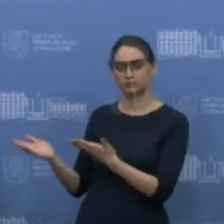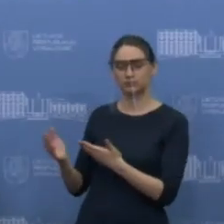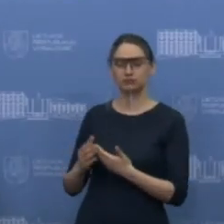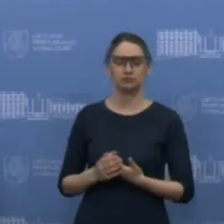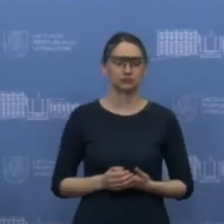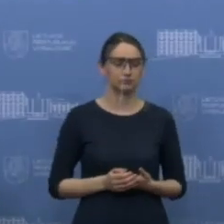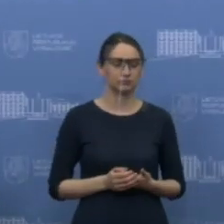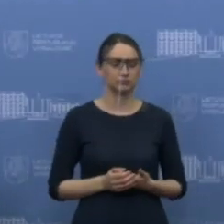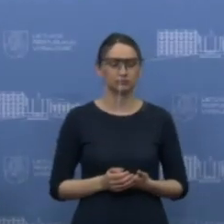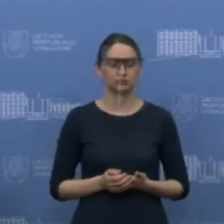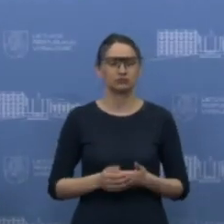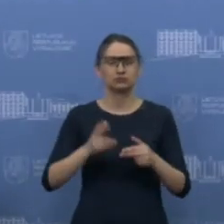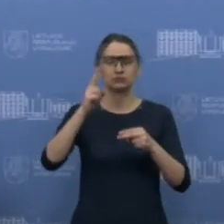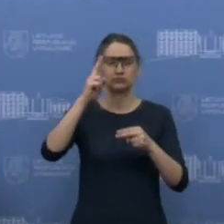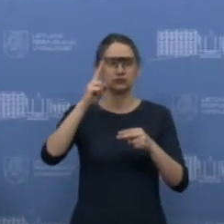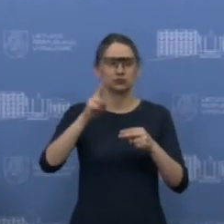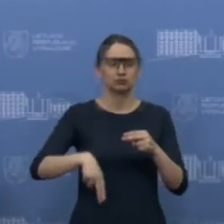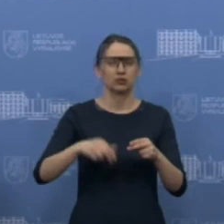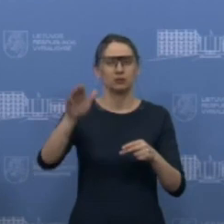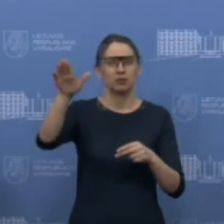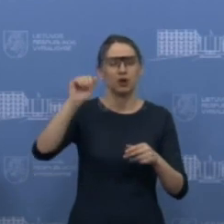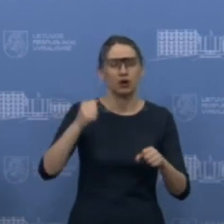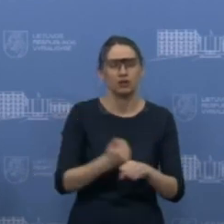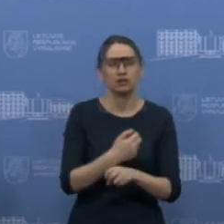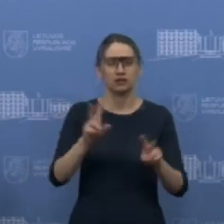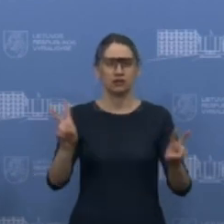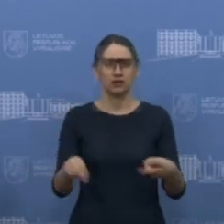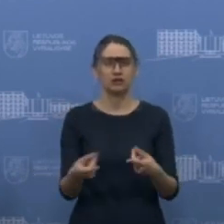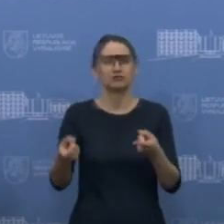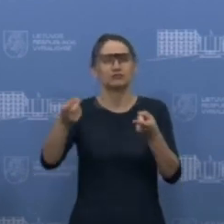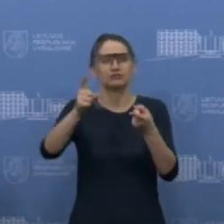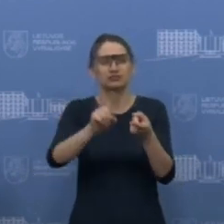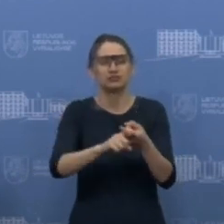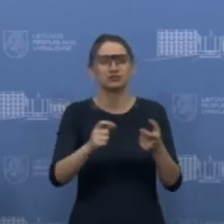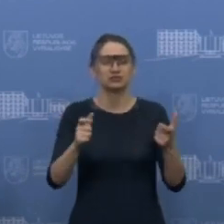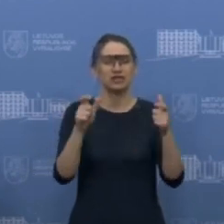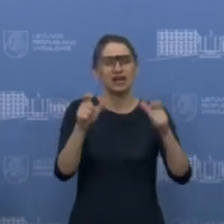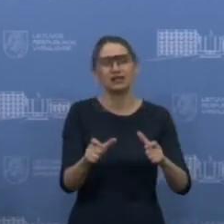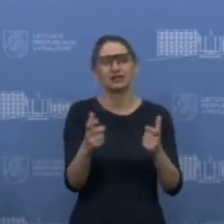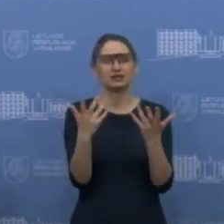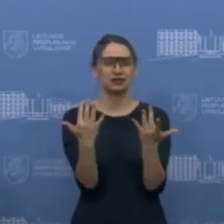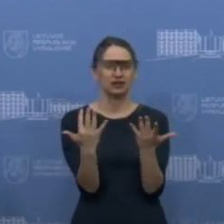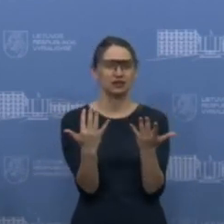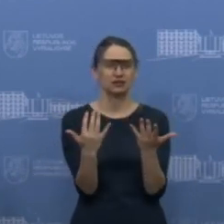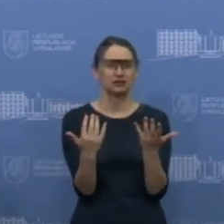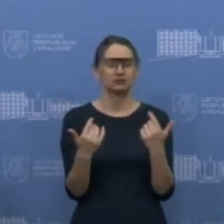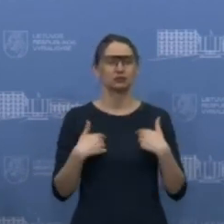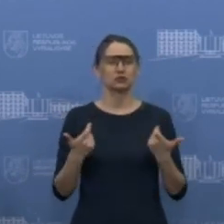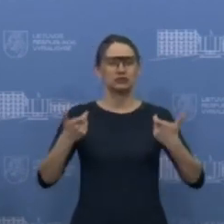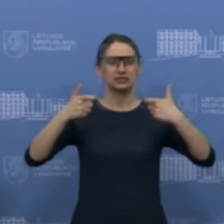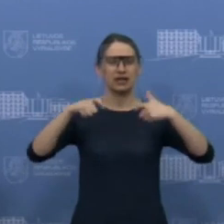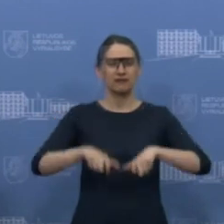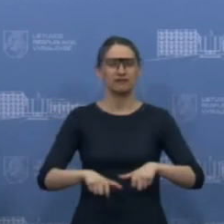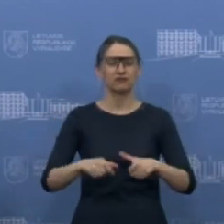sprendimas galutinis priklausys nuo to, kiek laiko tęsis šį krizė ir kiek pareikalaus kaštų tiek iš